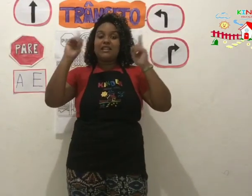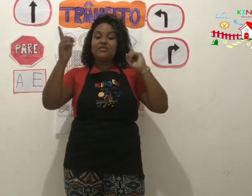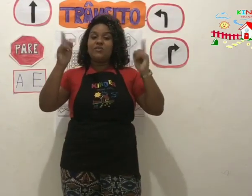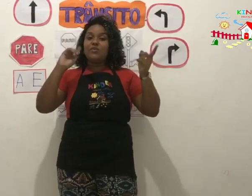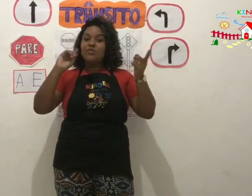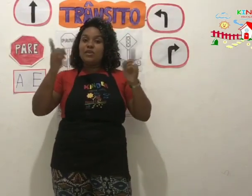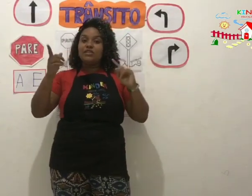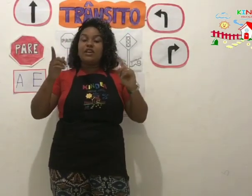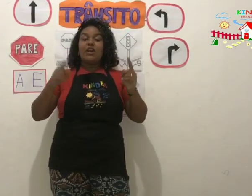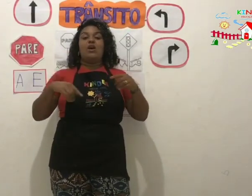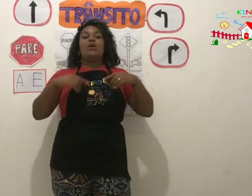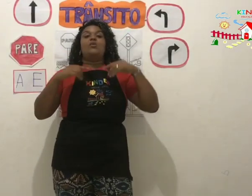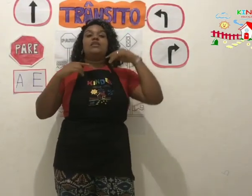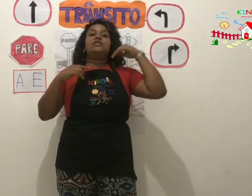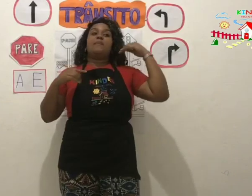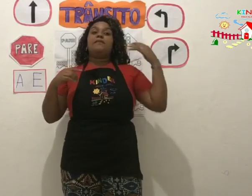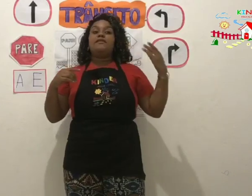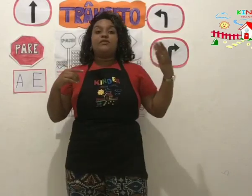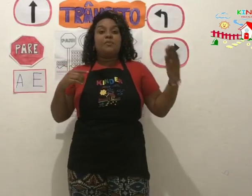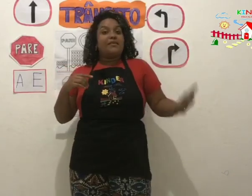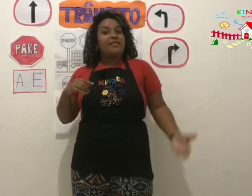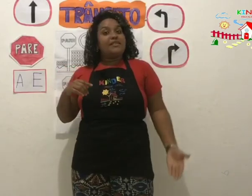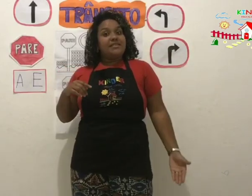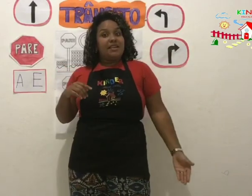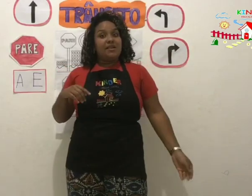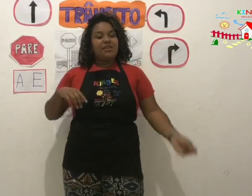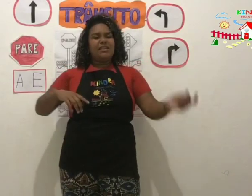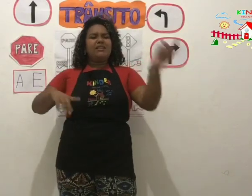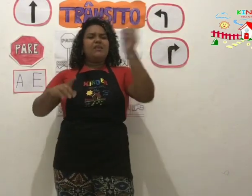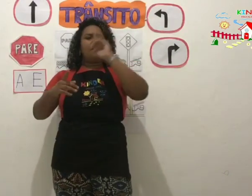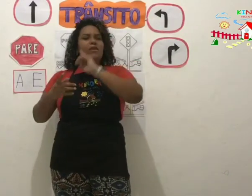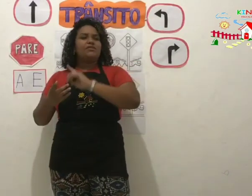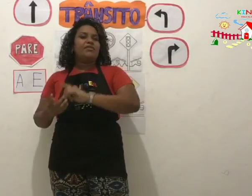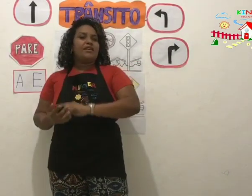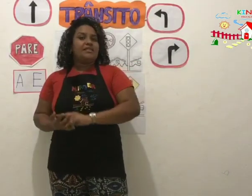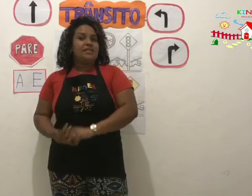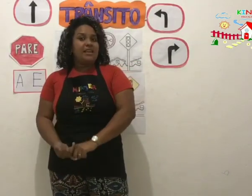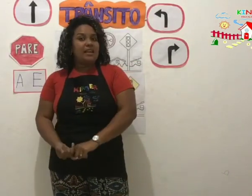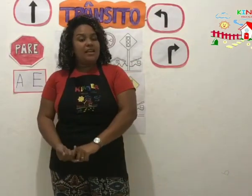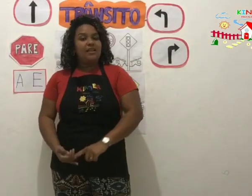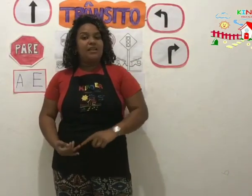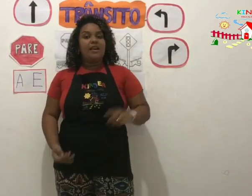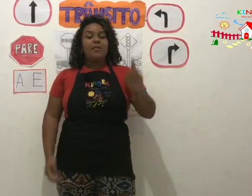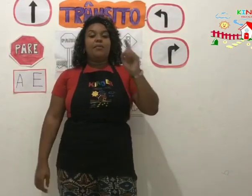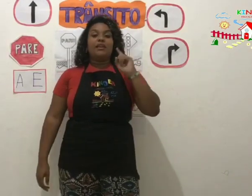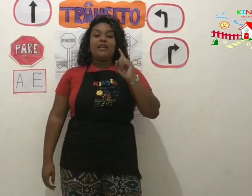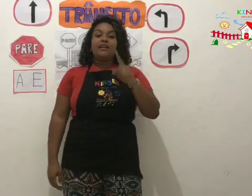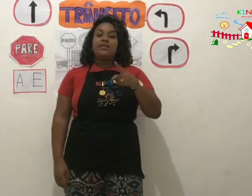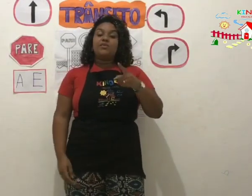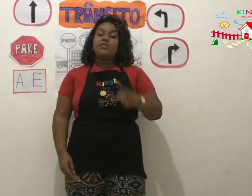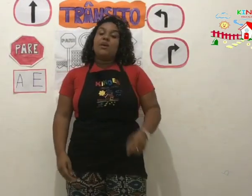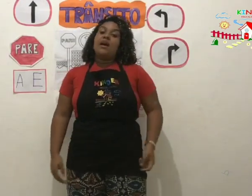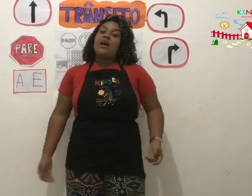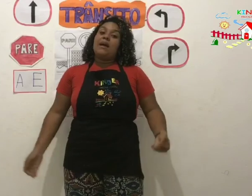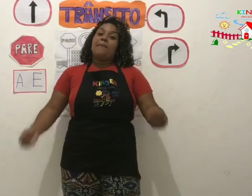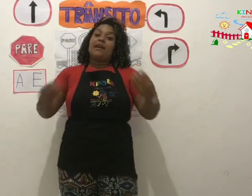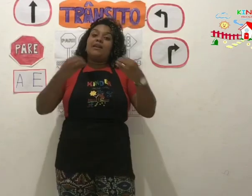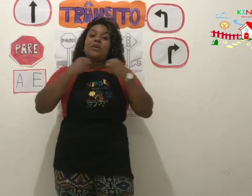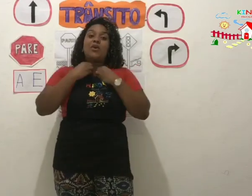nas ruas, o que está pedindo para fazer, o que não pode fazer, porque isso é para a